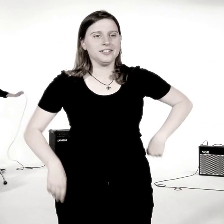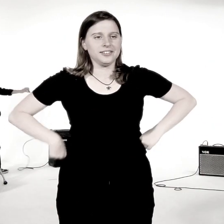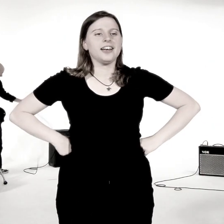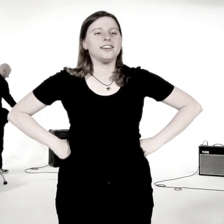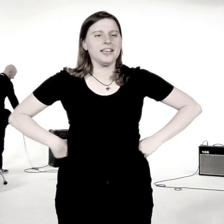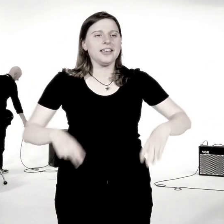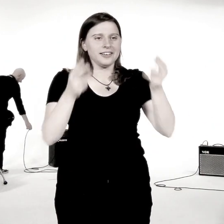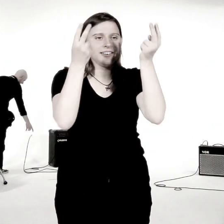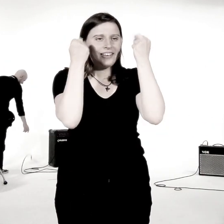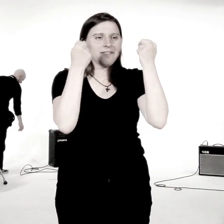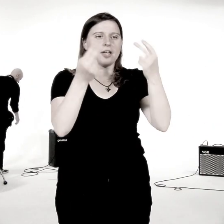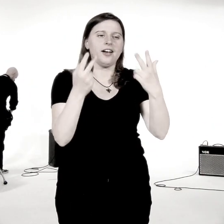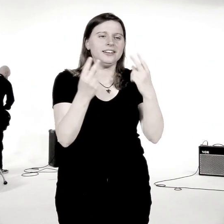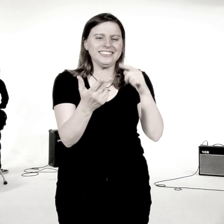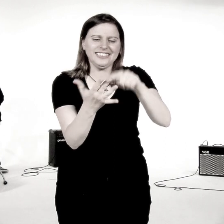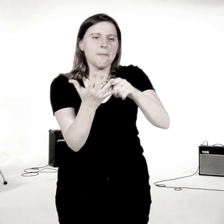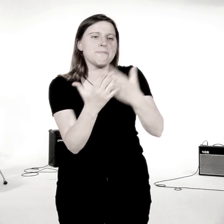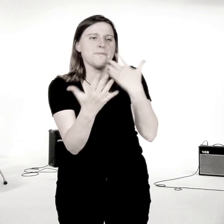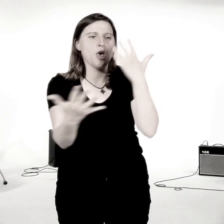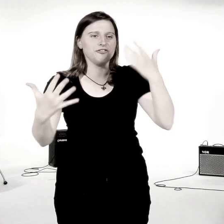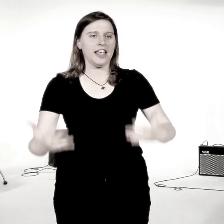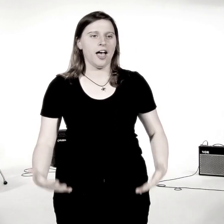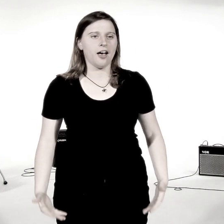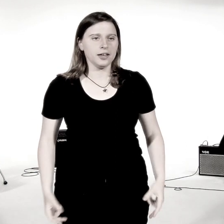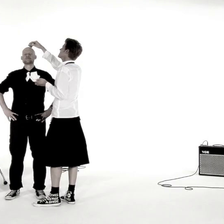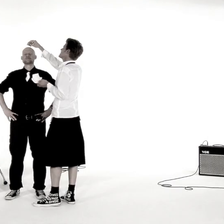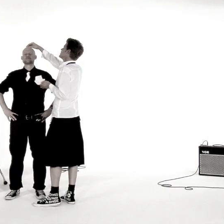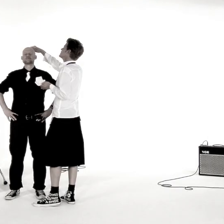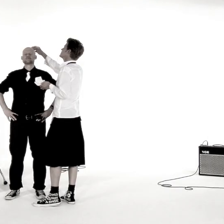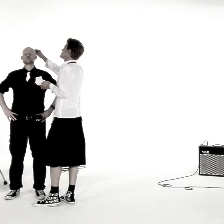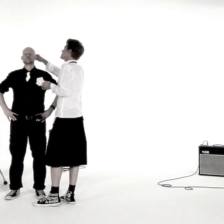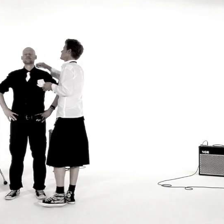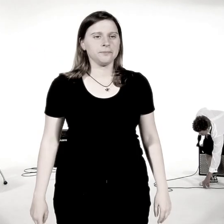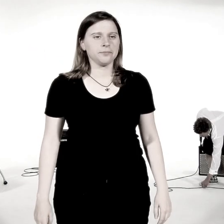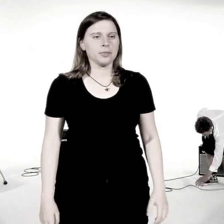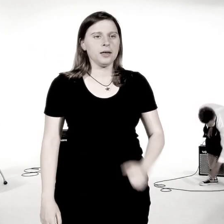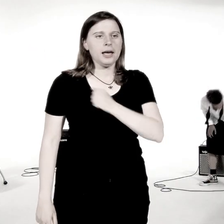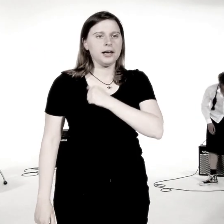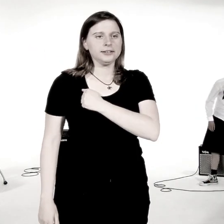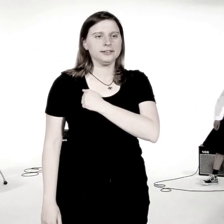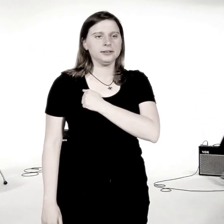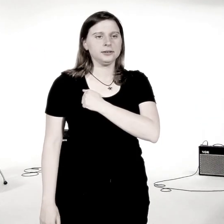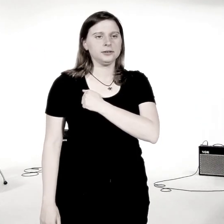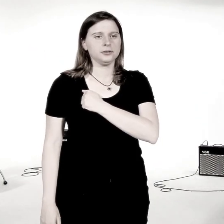Liebe braucht Zeit, hab etwas Geduld, das geht nicht so einfach.